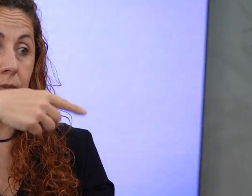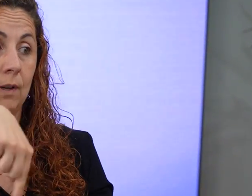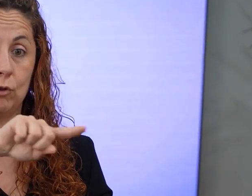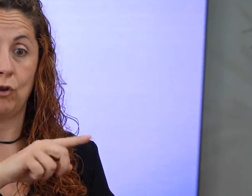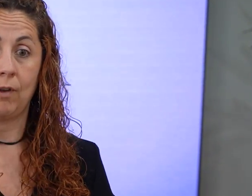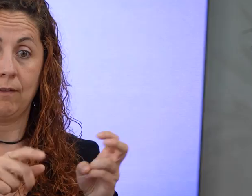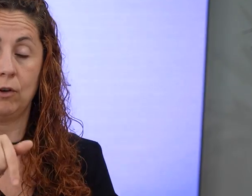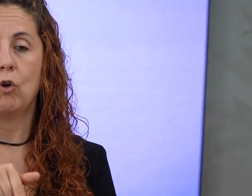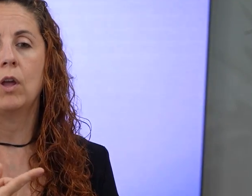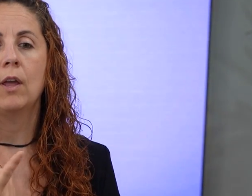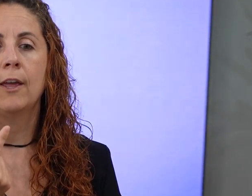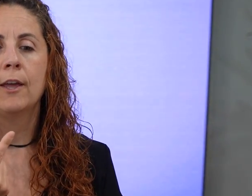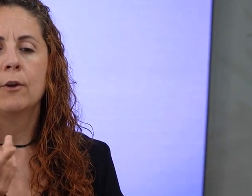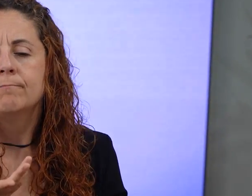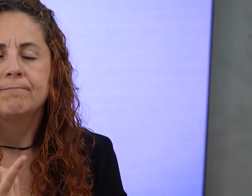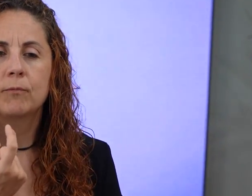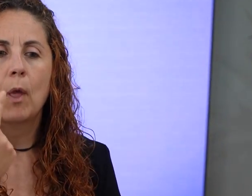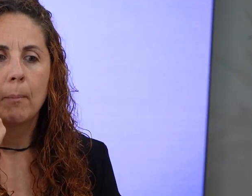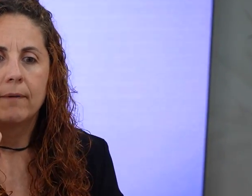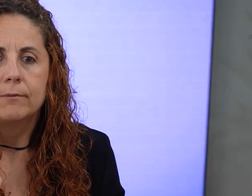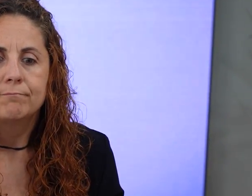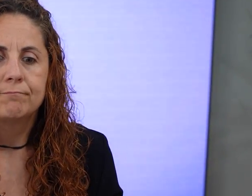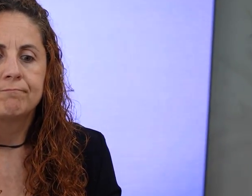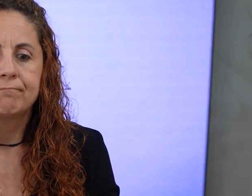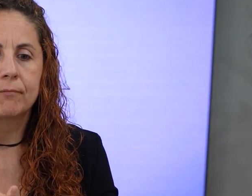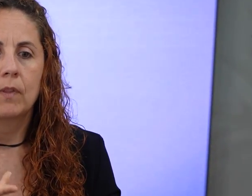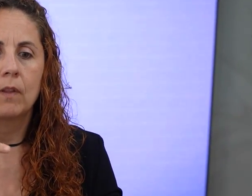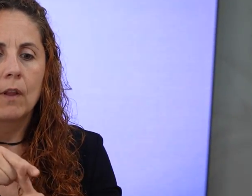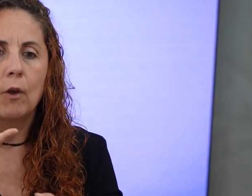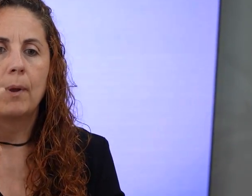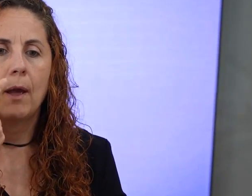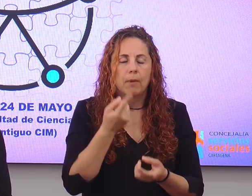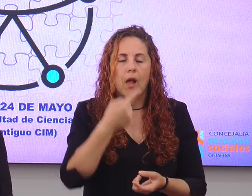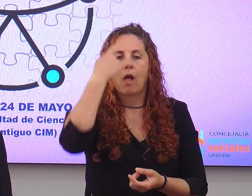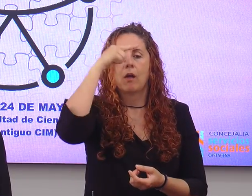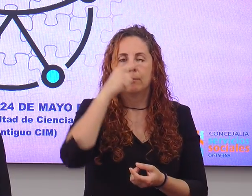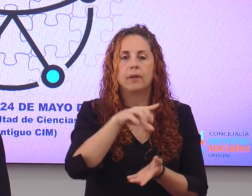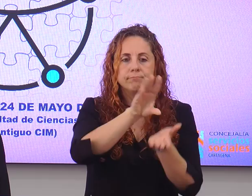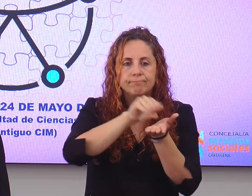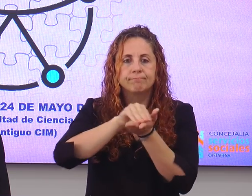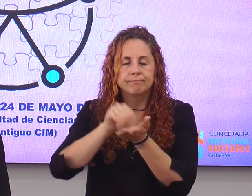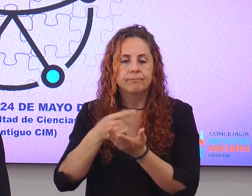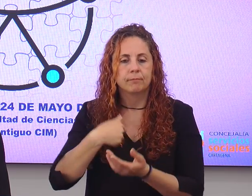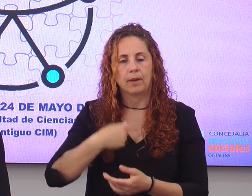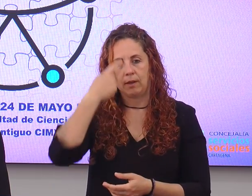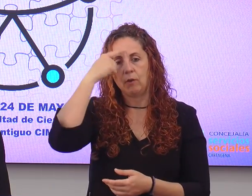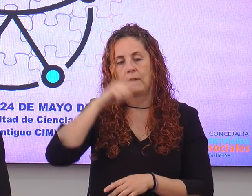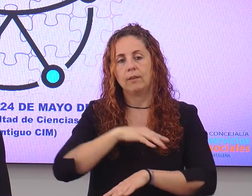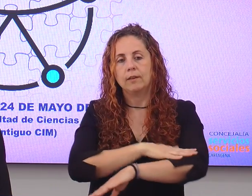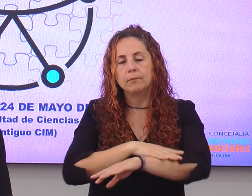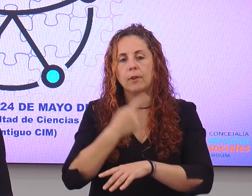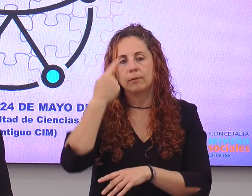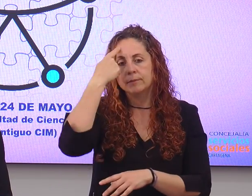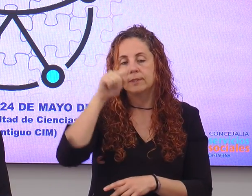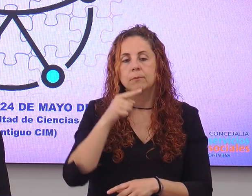este campo, para que ponerlas en conocimiento de la administración. Por otra